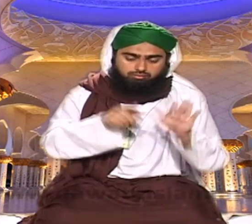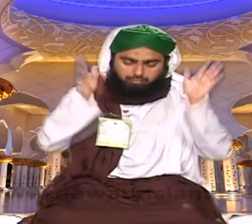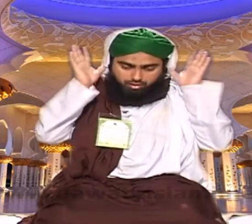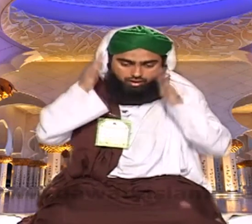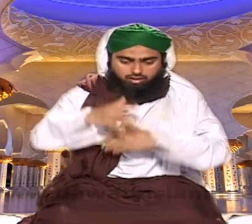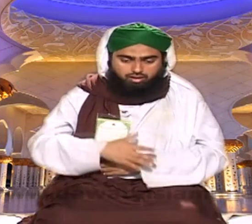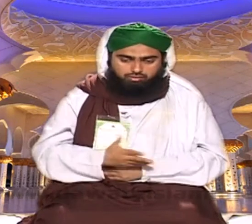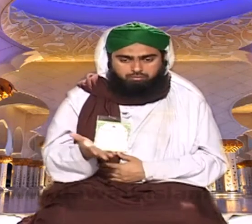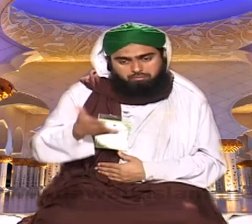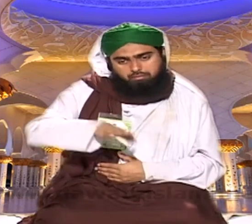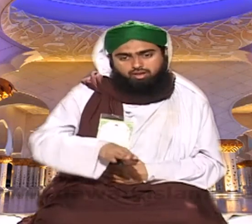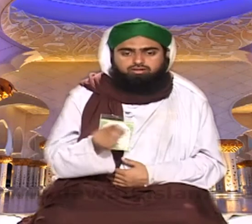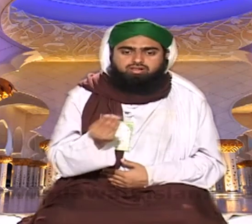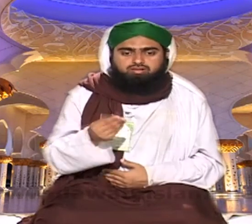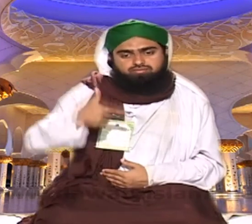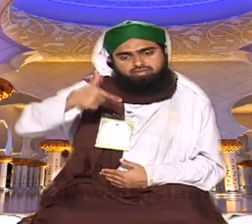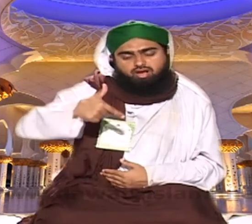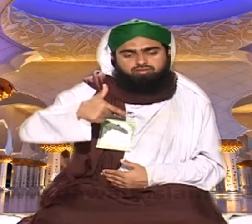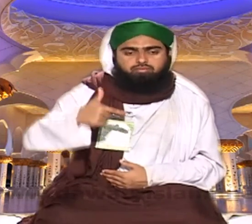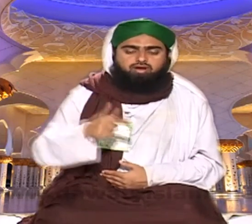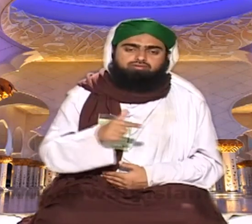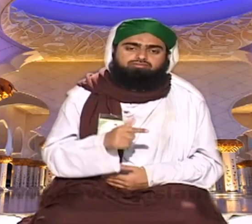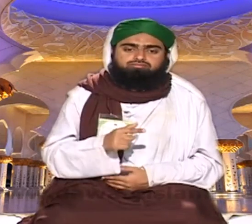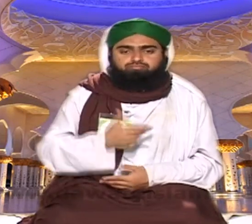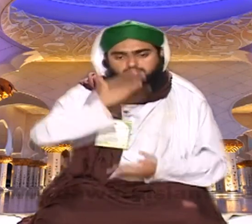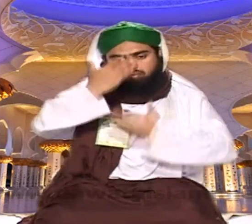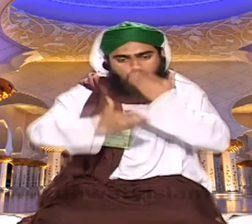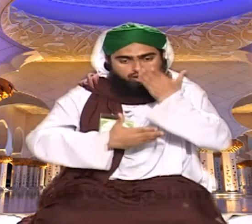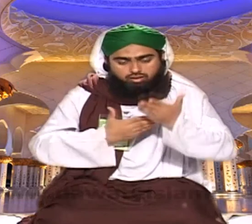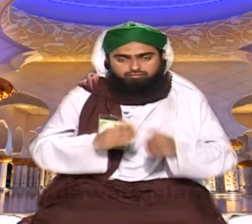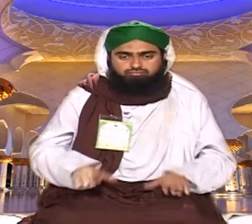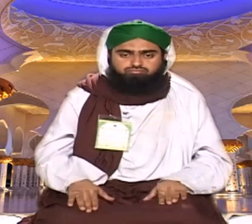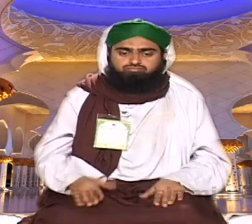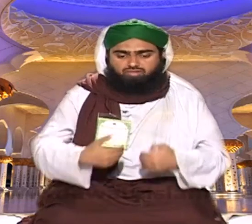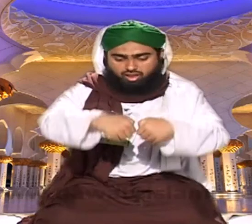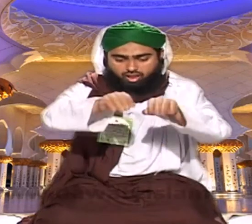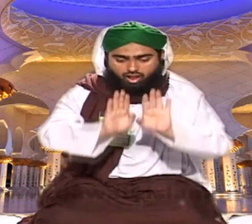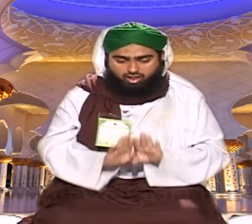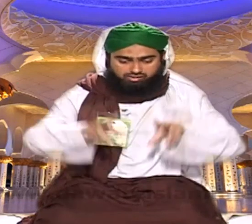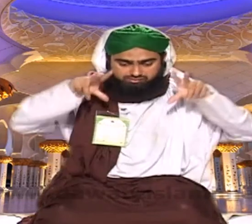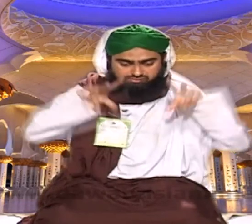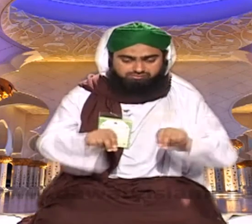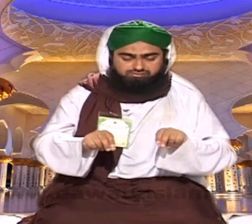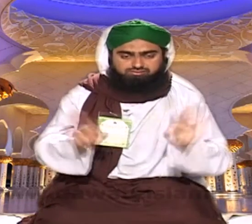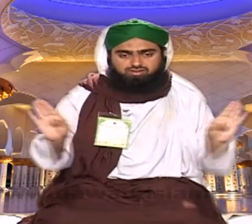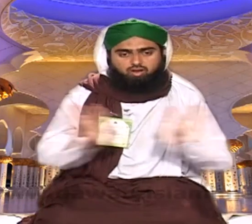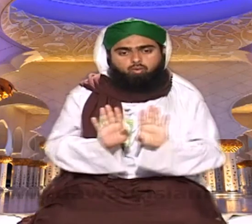باری او پڑھنے تو انشاءاللہ عذابِ قبرطے بھی بے پھر رہیں گے اور آپ کی لاش بھی انشاءاللہ زمین نہیں کھائے گا